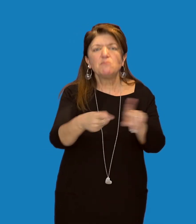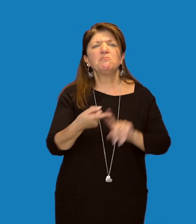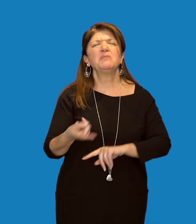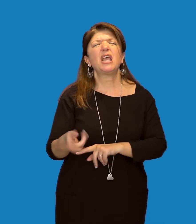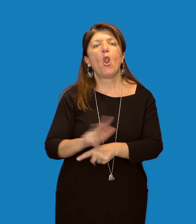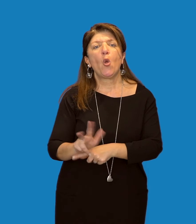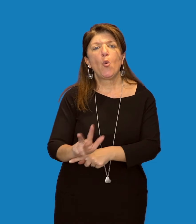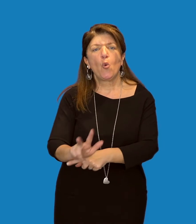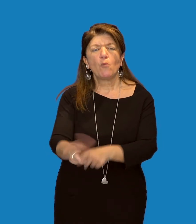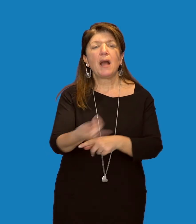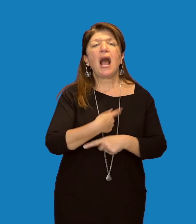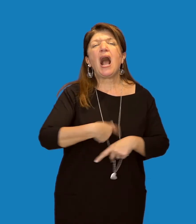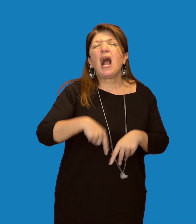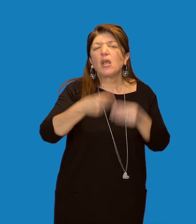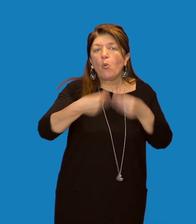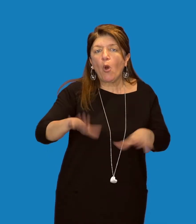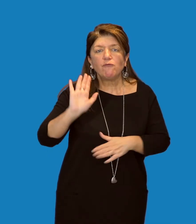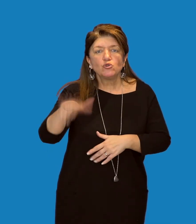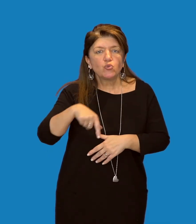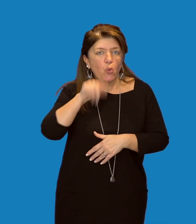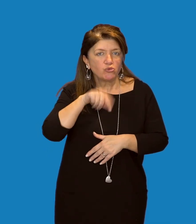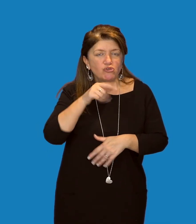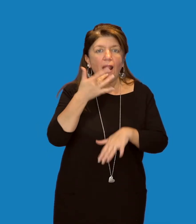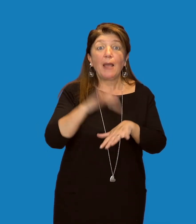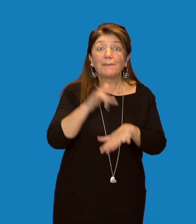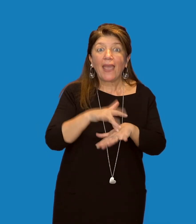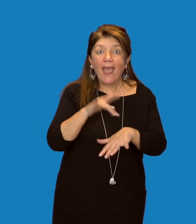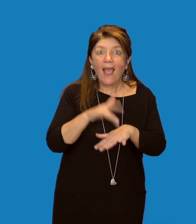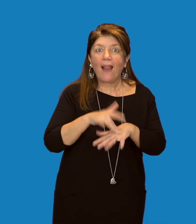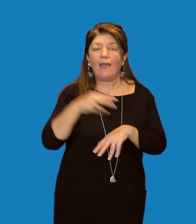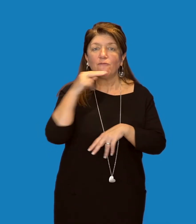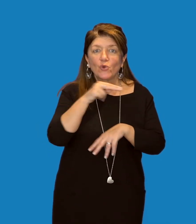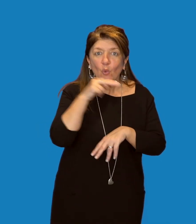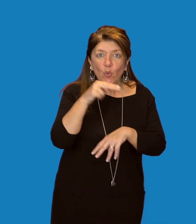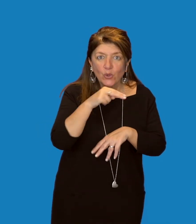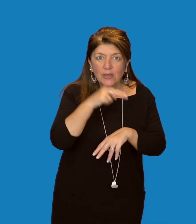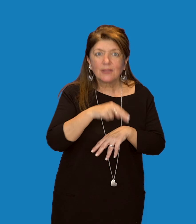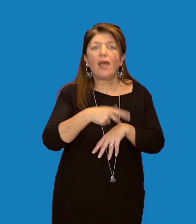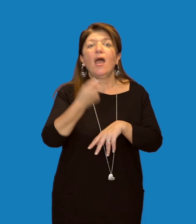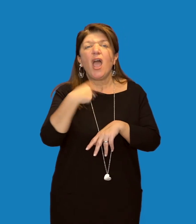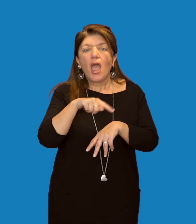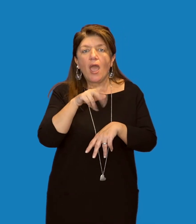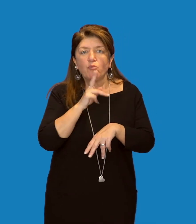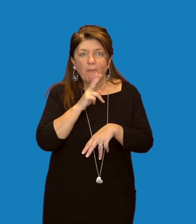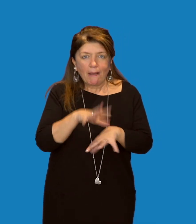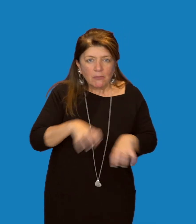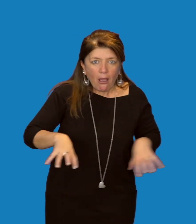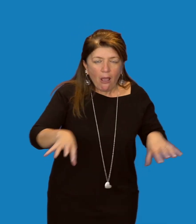uova d'uccello, miele, frutta e bacche, bulbi e, se riesce a catturarli anche piccoli